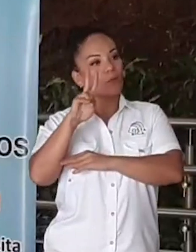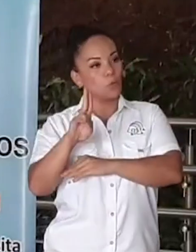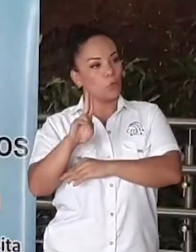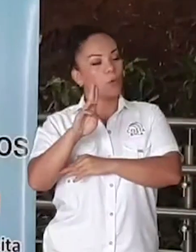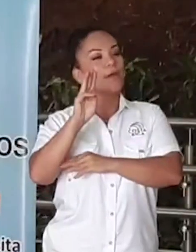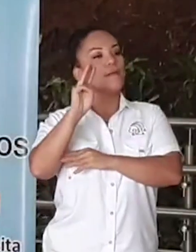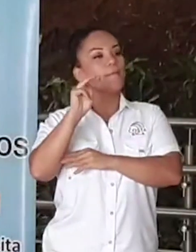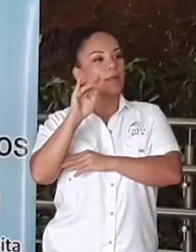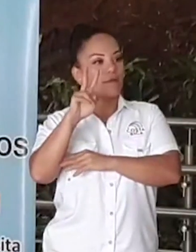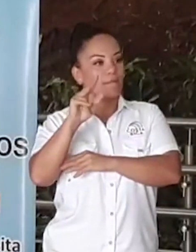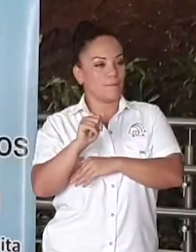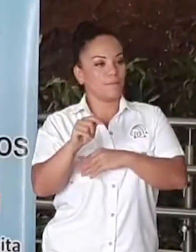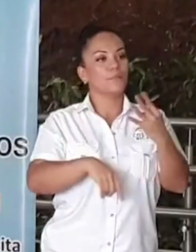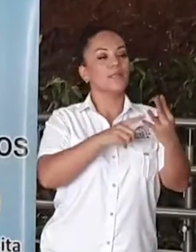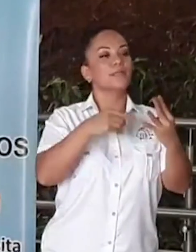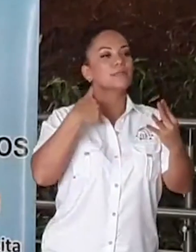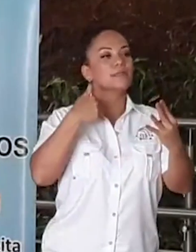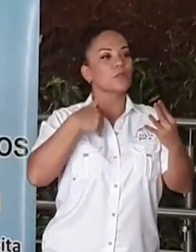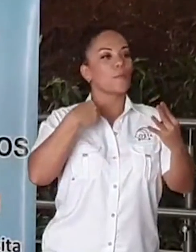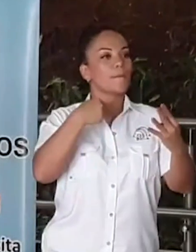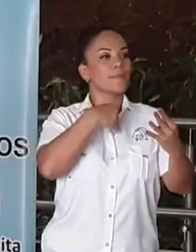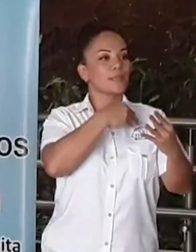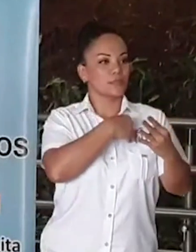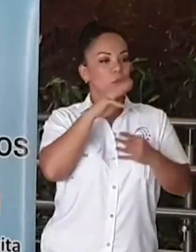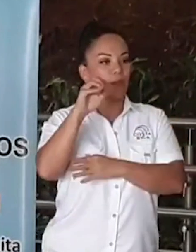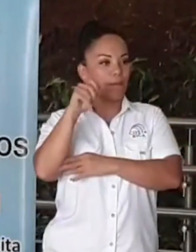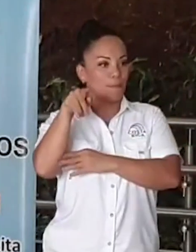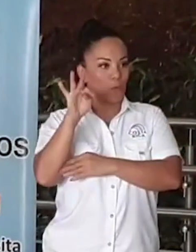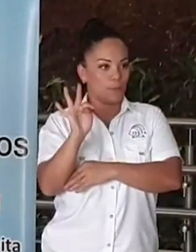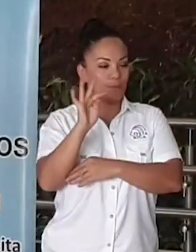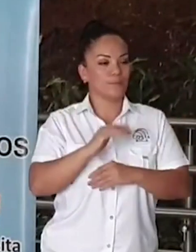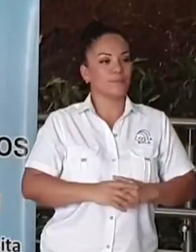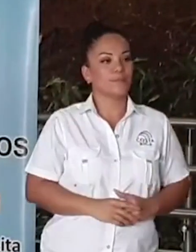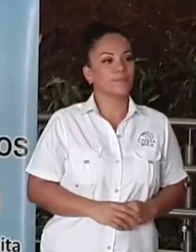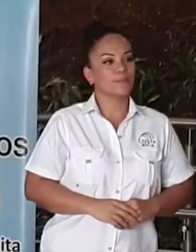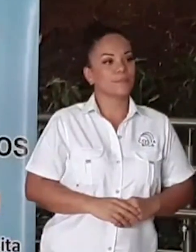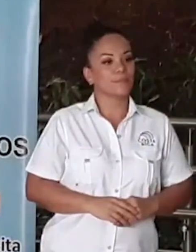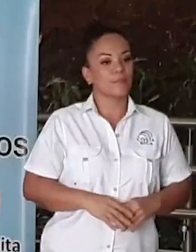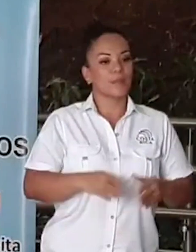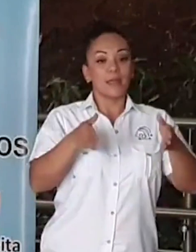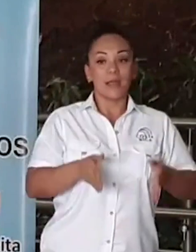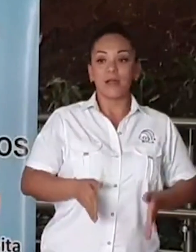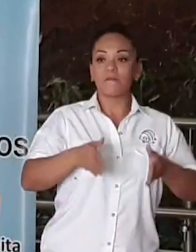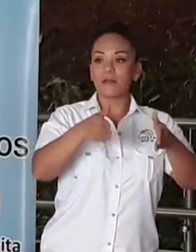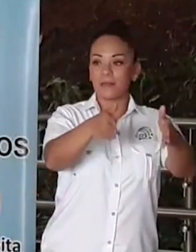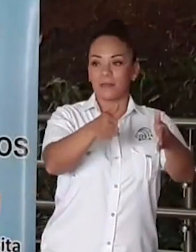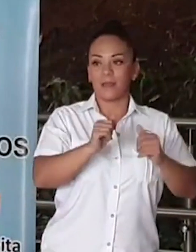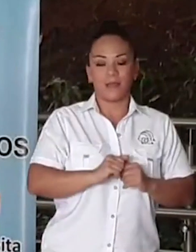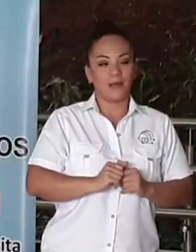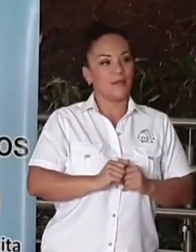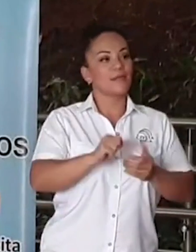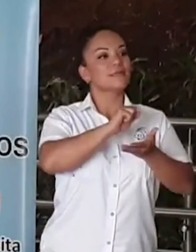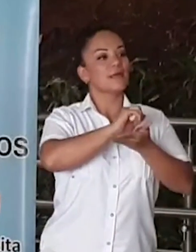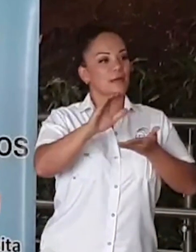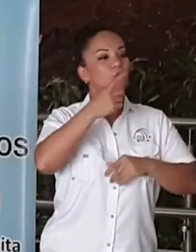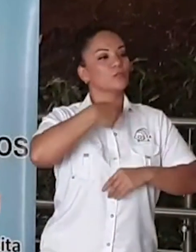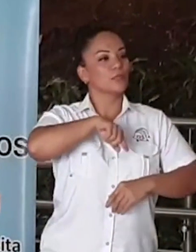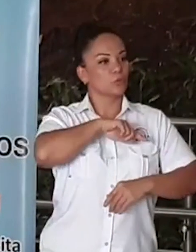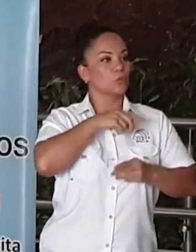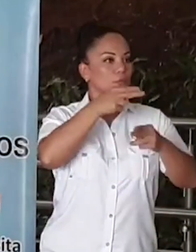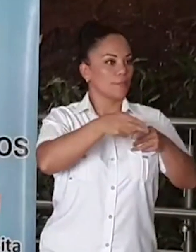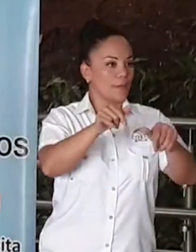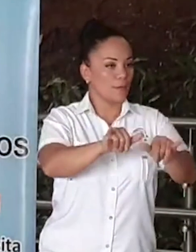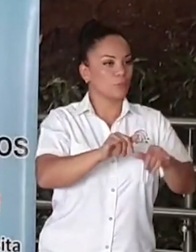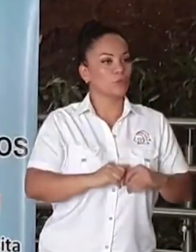y el señor Ministro de Obras Públicas y Transportes. La carretera a San Carlos, que llamamos nosotros,